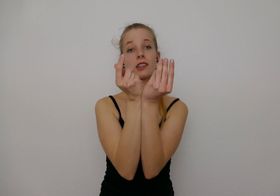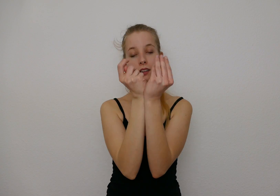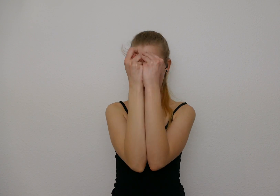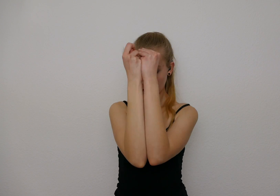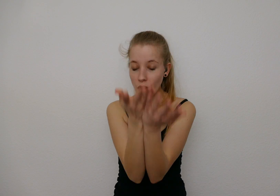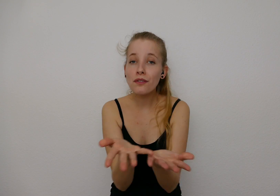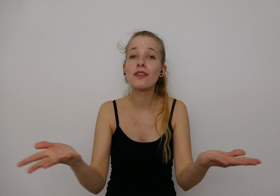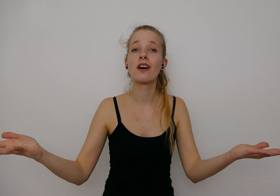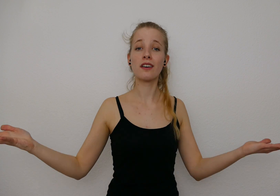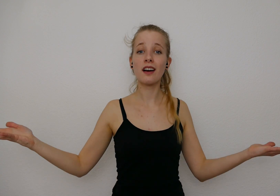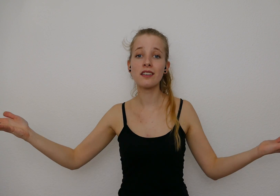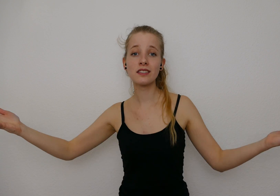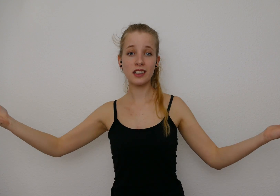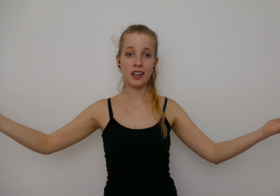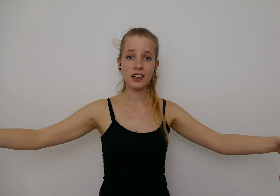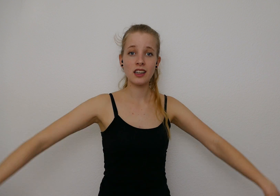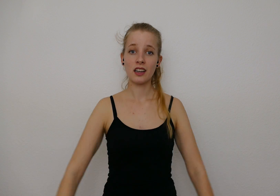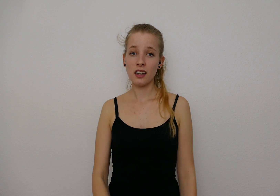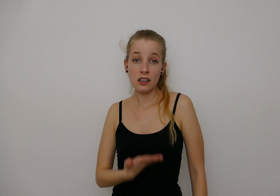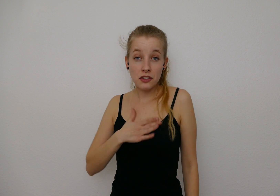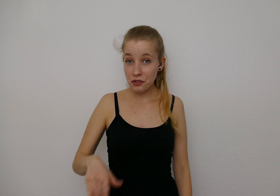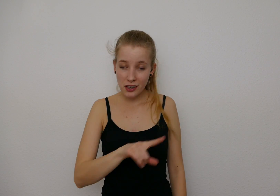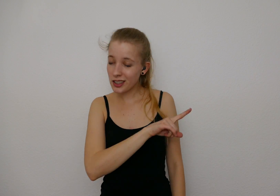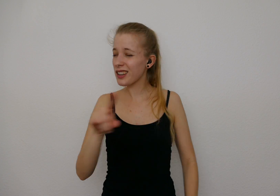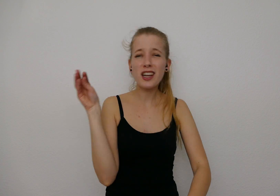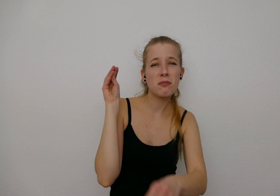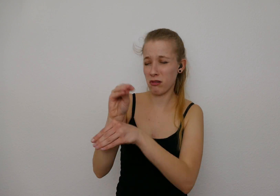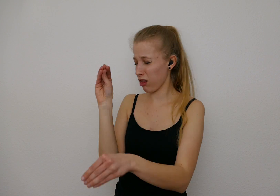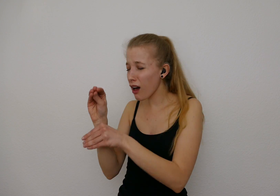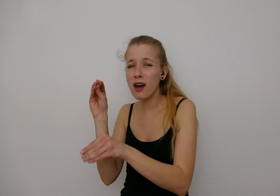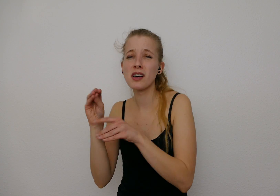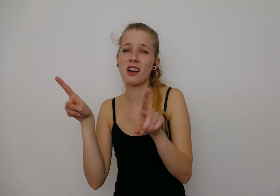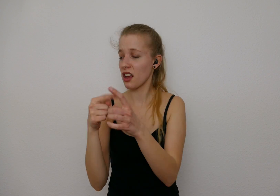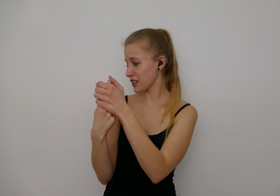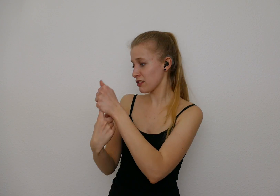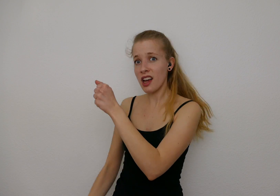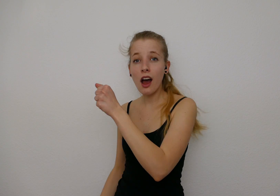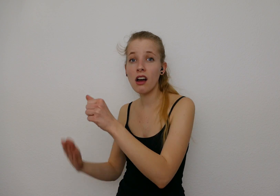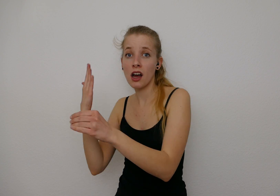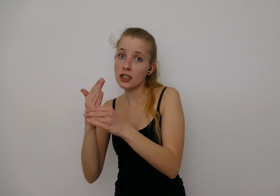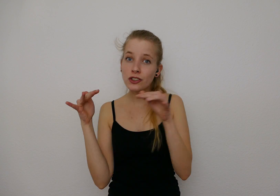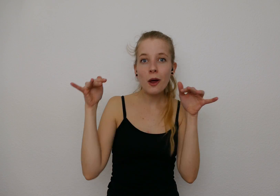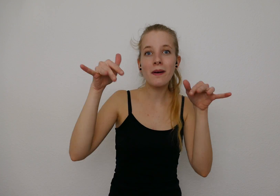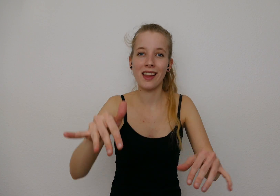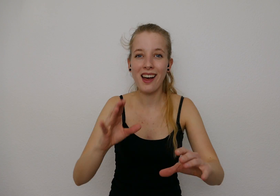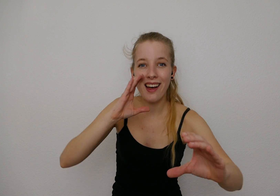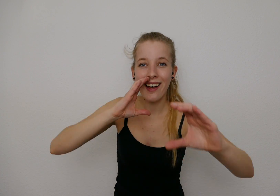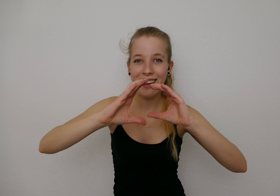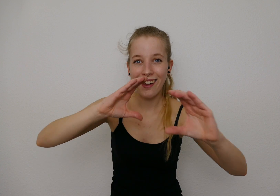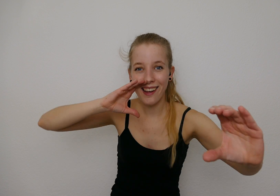ich leg die Karten auf, den zieh ich Ich will dich nicht belabern, wie die Versager, die schon mal da waren, die